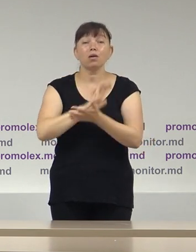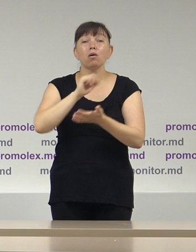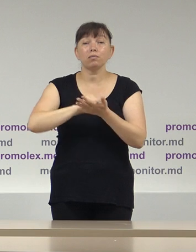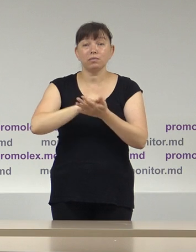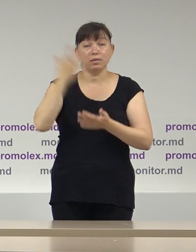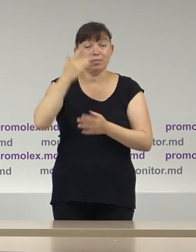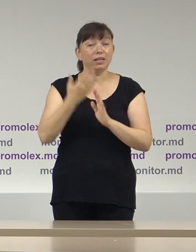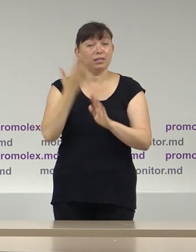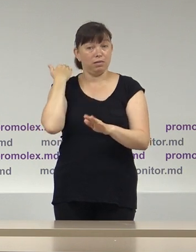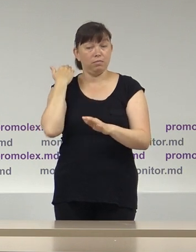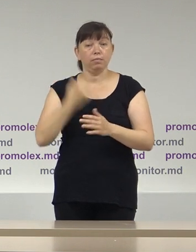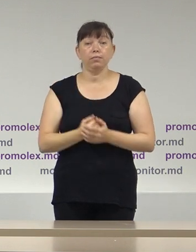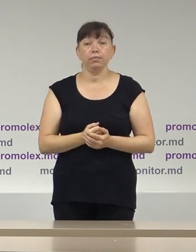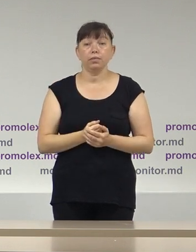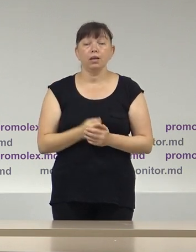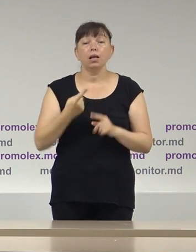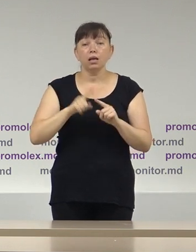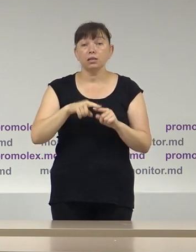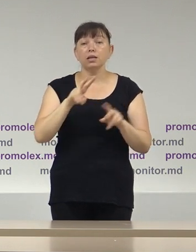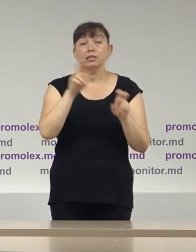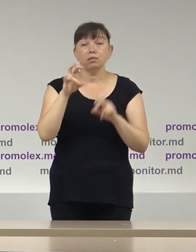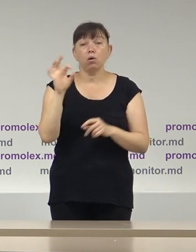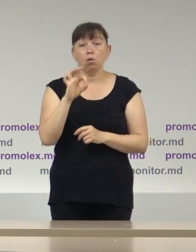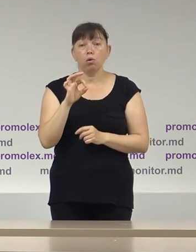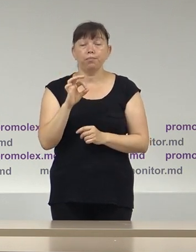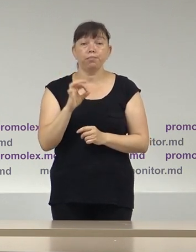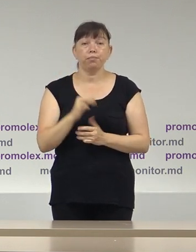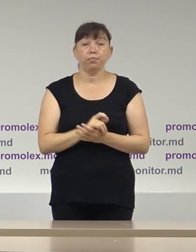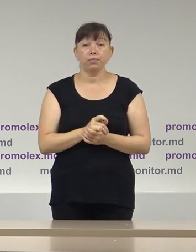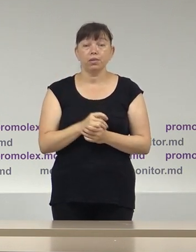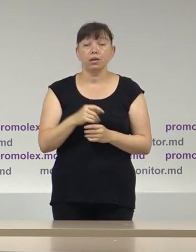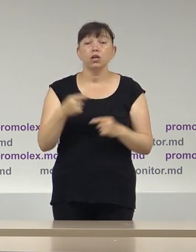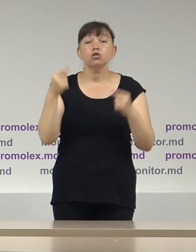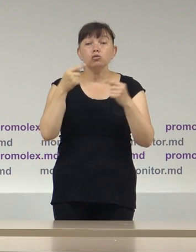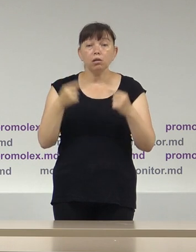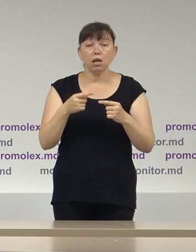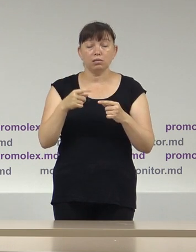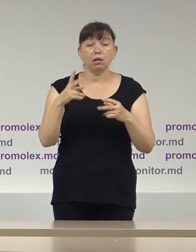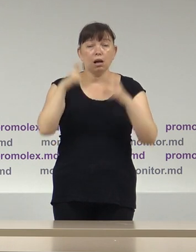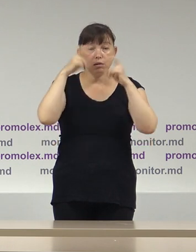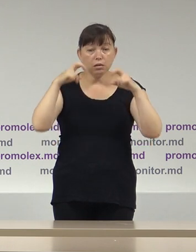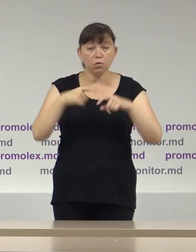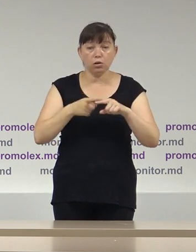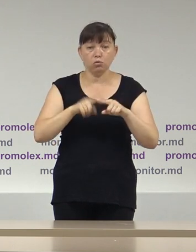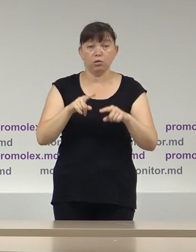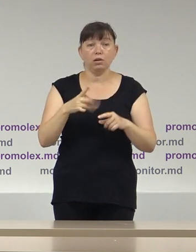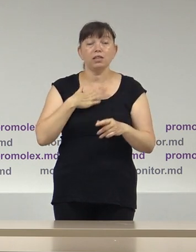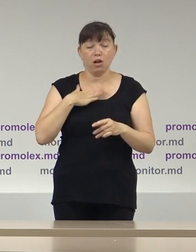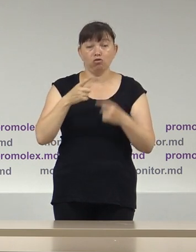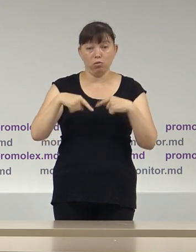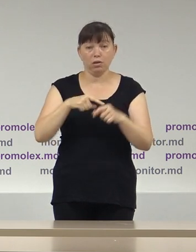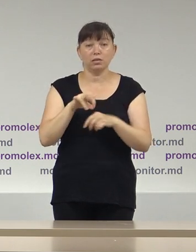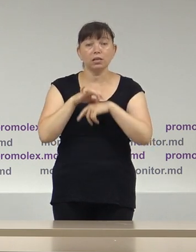de presă anterioară. Este vorba despre faptul că potrivit unor analizi efectuate de Asociație